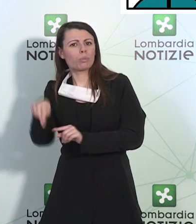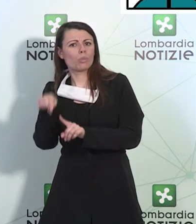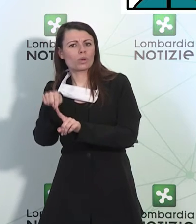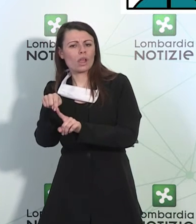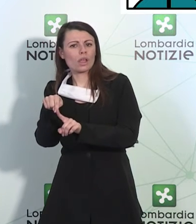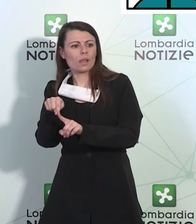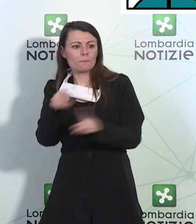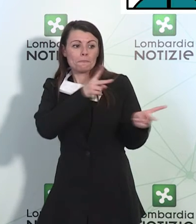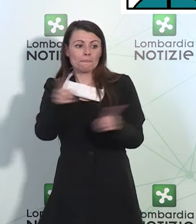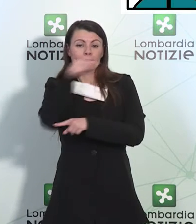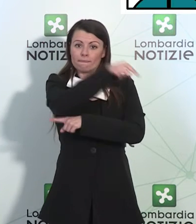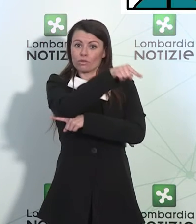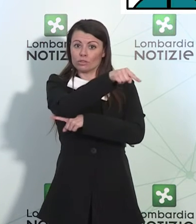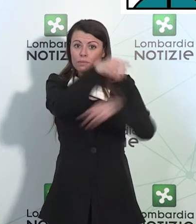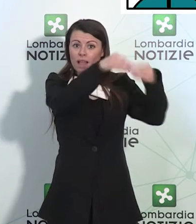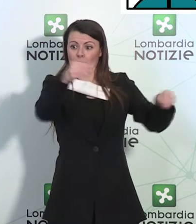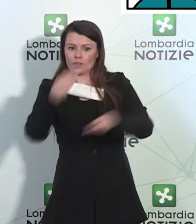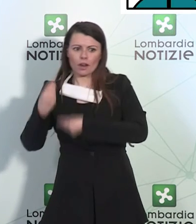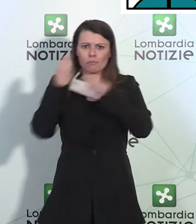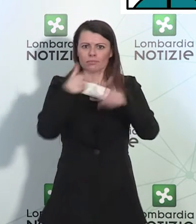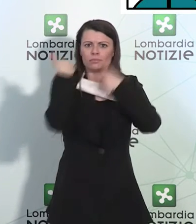all'ospedale della Fiera.